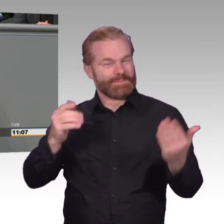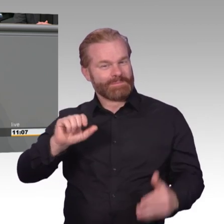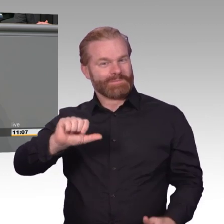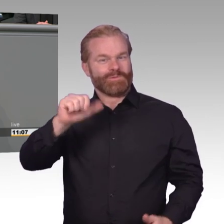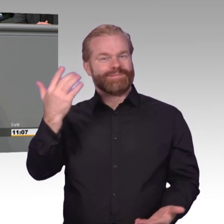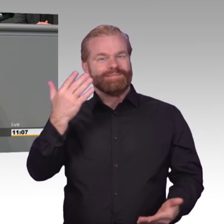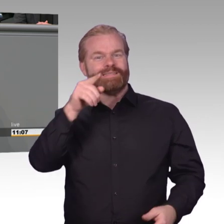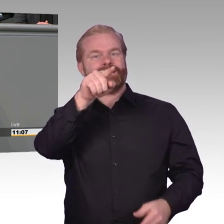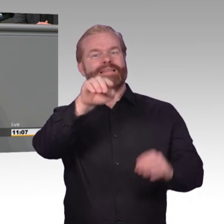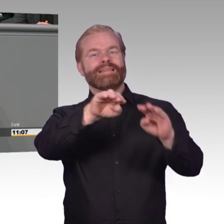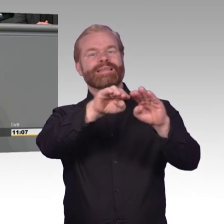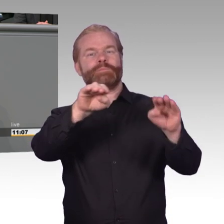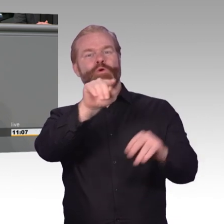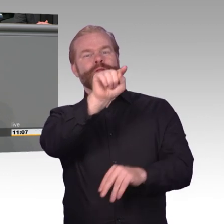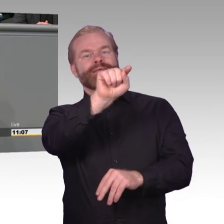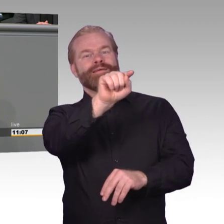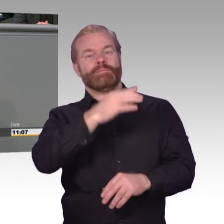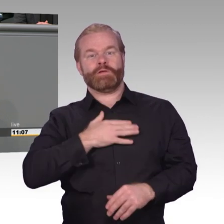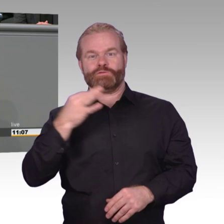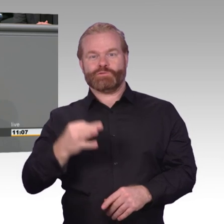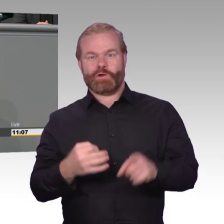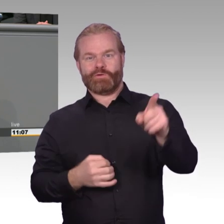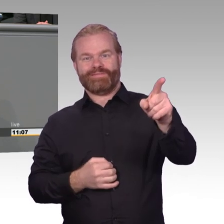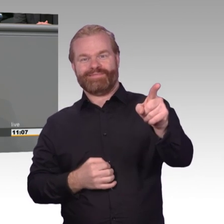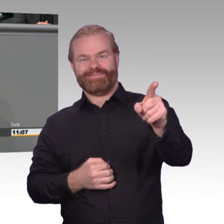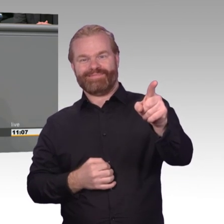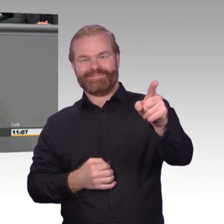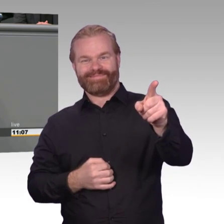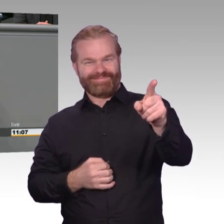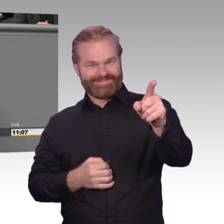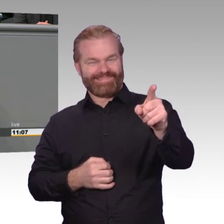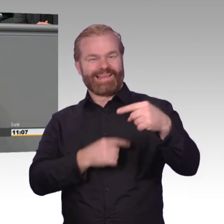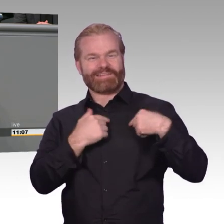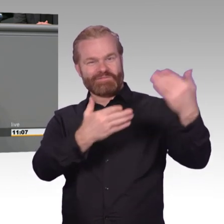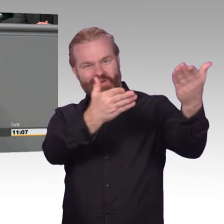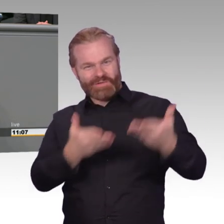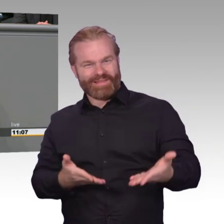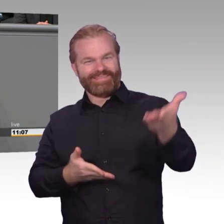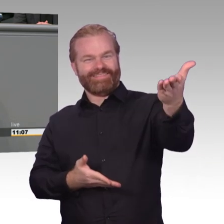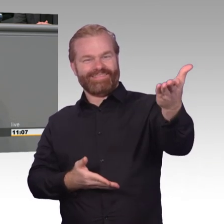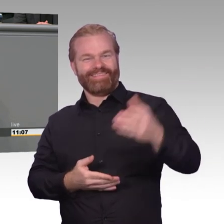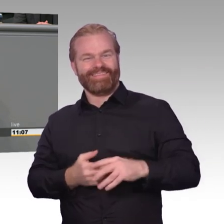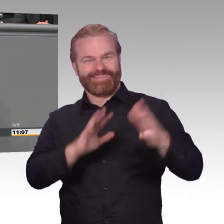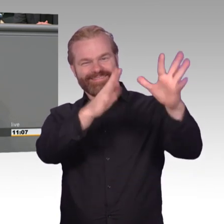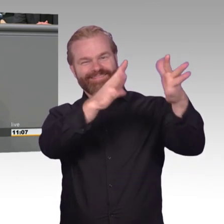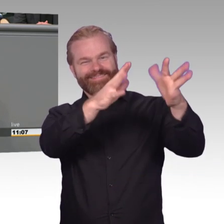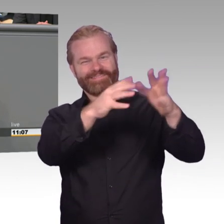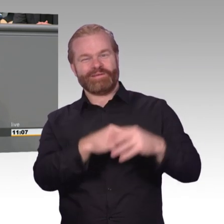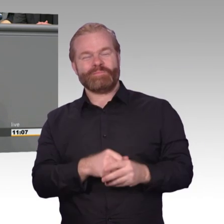Ich begrüße auch diejenigen, die vergeblich versuchen, an Bewegtbildempfängern, Tablets, Computern,